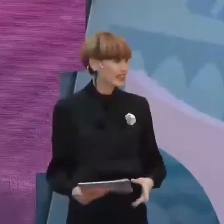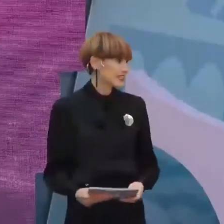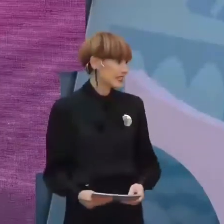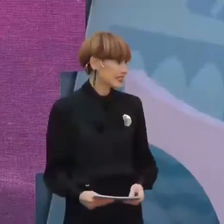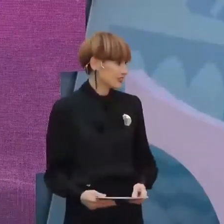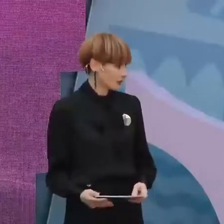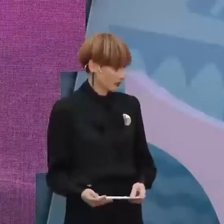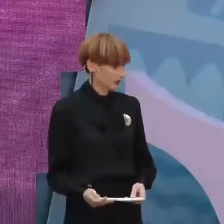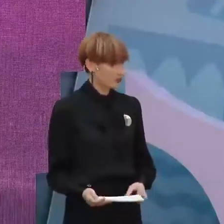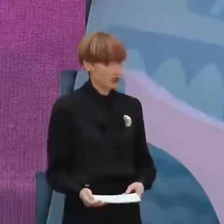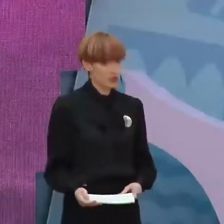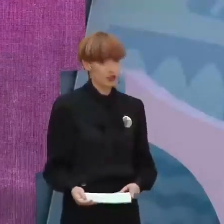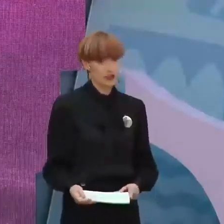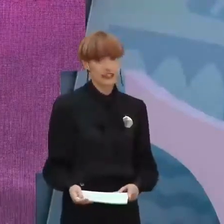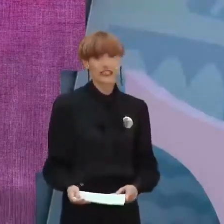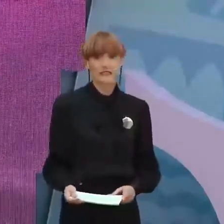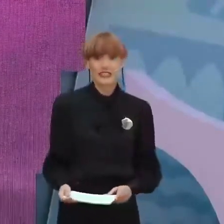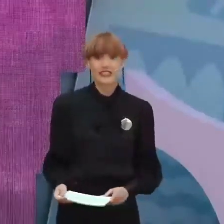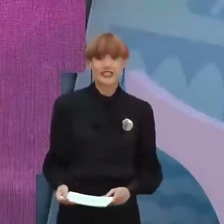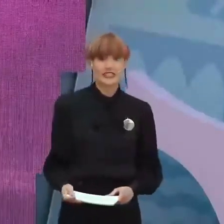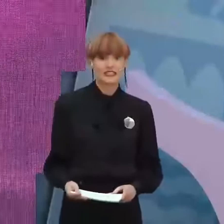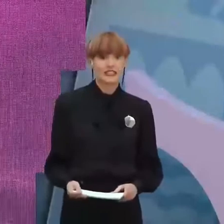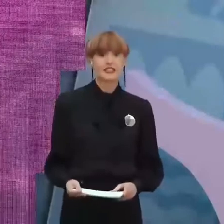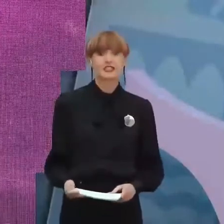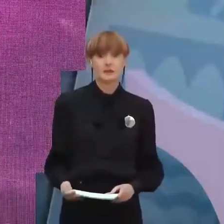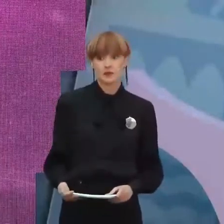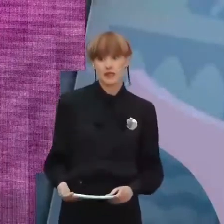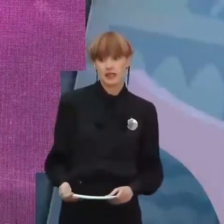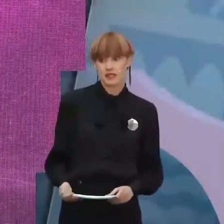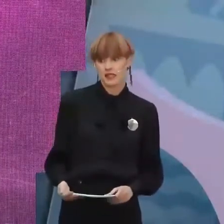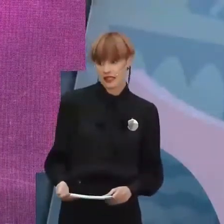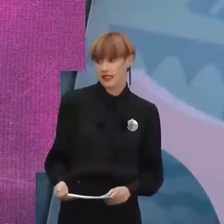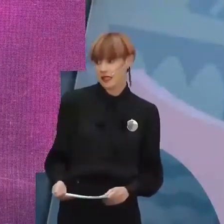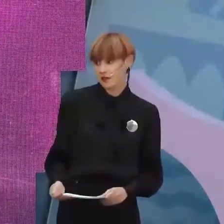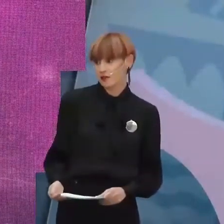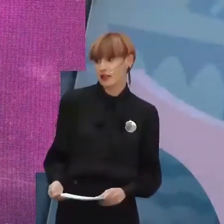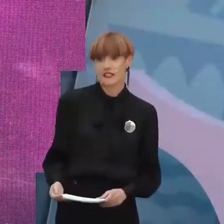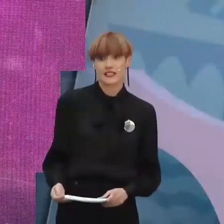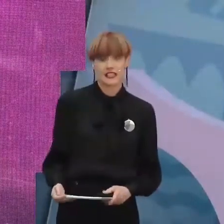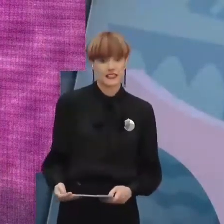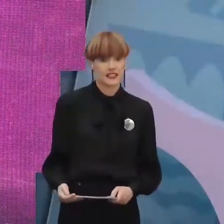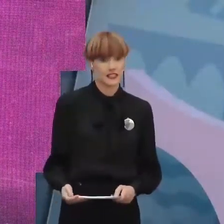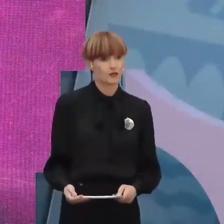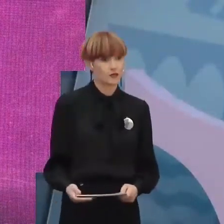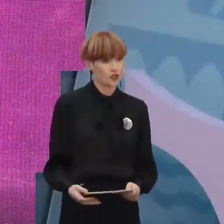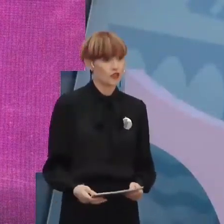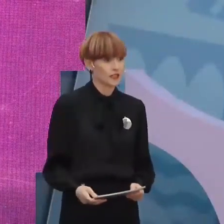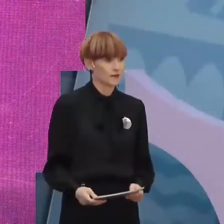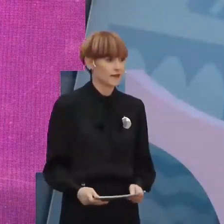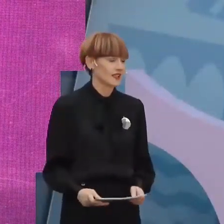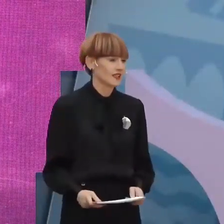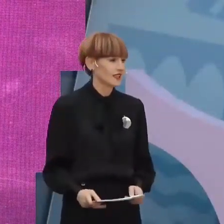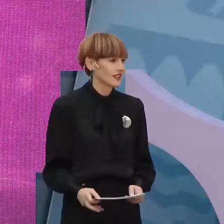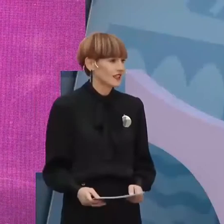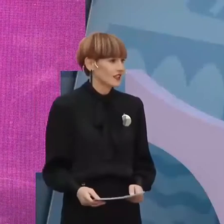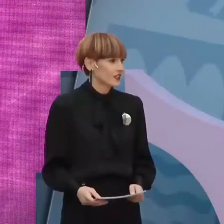lendakaritzaan zaudeten guztiok, eta baita ere, streaming bidez, ekitaldi hau jarraitzen arizareten guztiok ere.